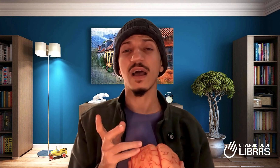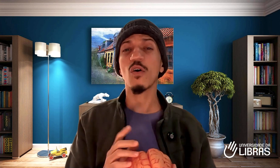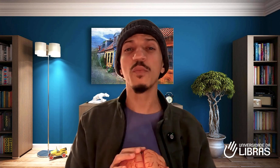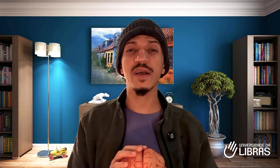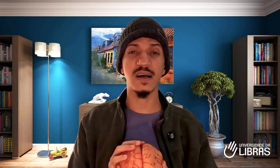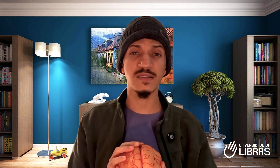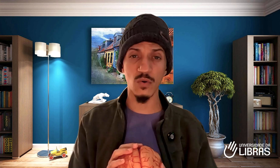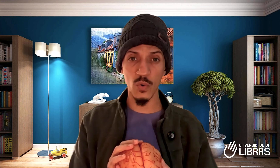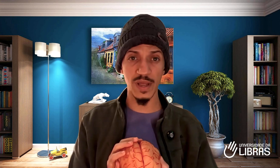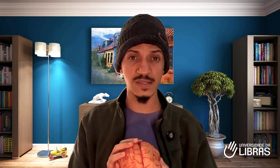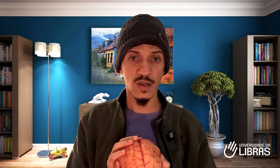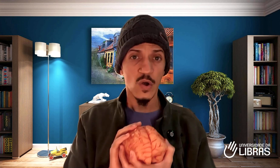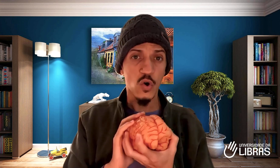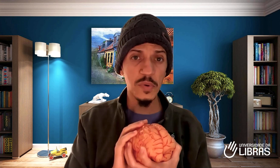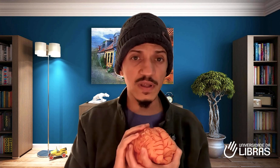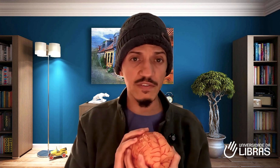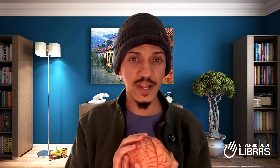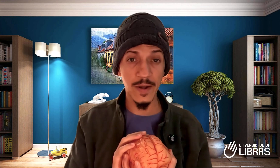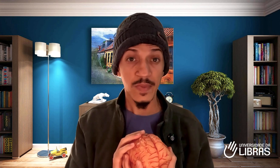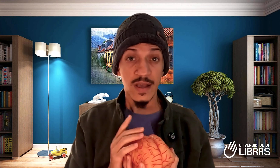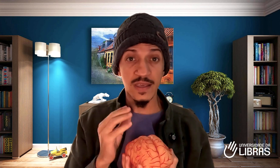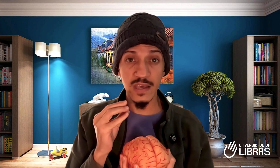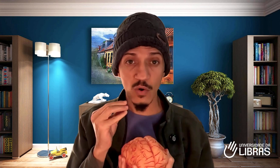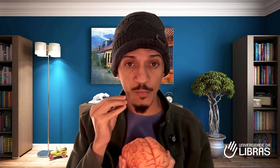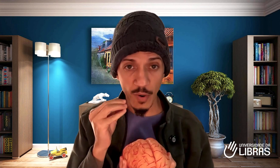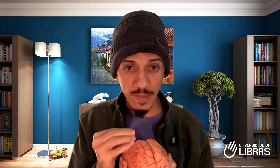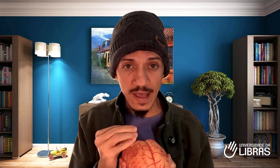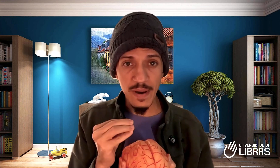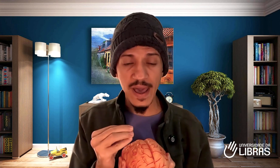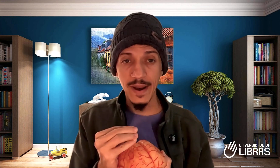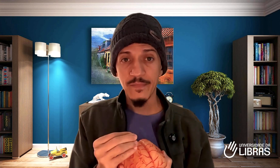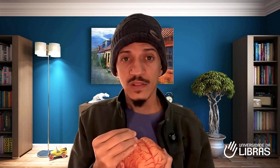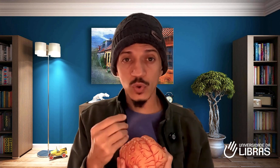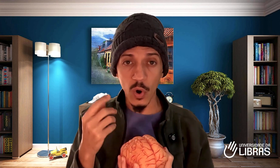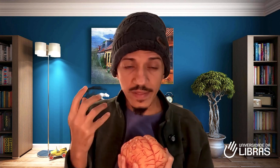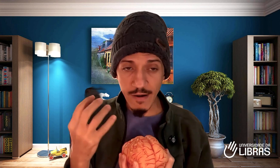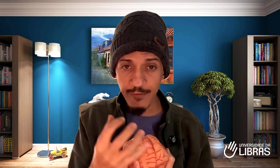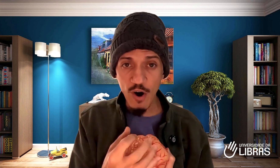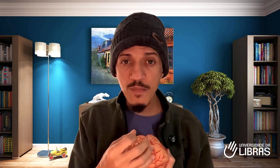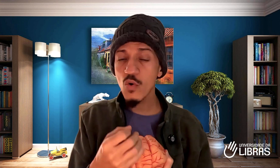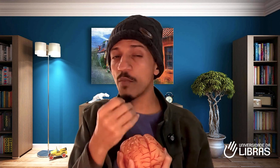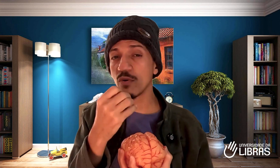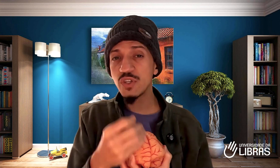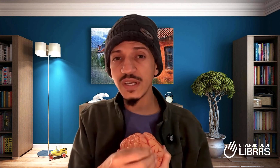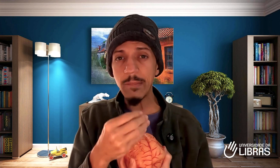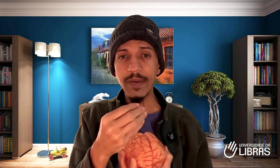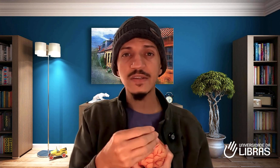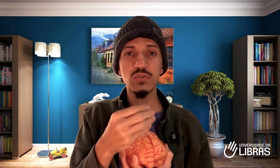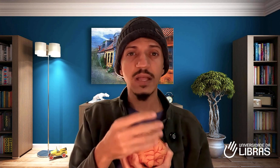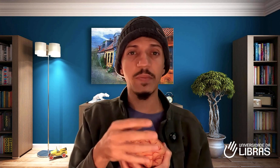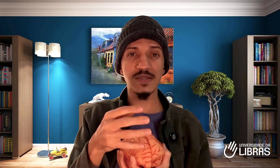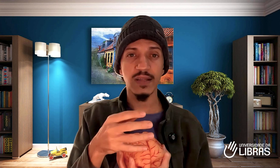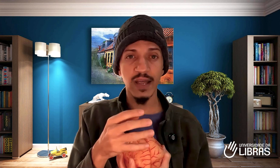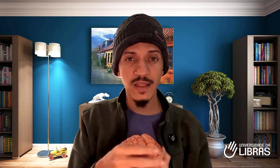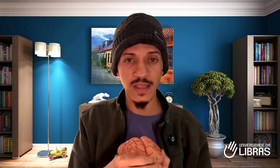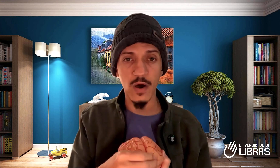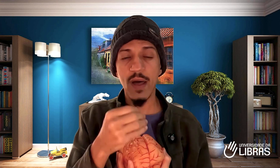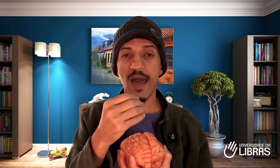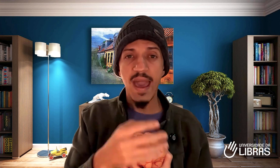comunicação com eles como eu deveria. E o problema era, toda a forma como eu tinha aprendido Libras até então, era